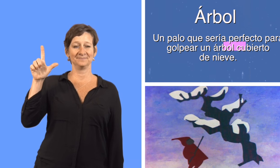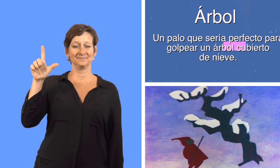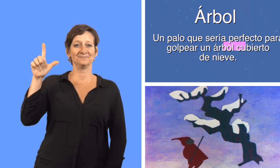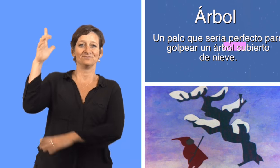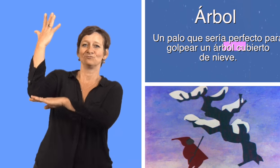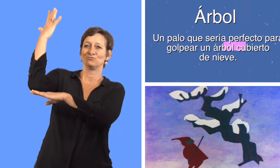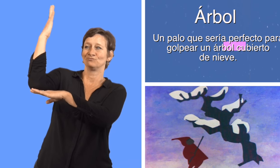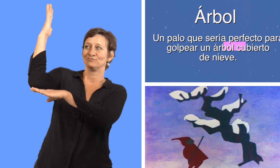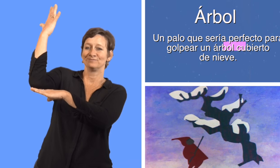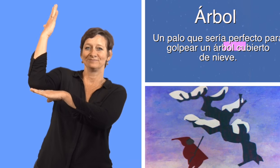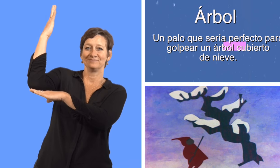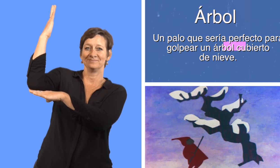árbol